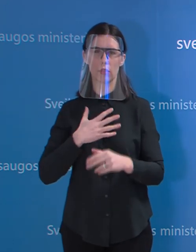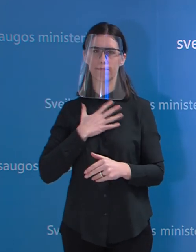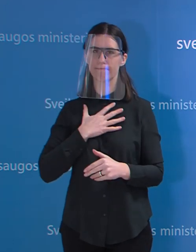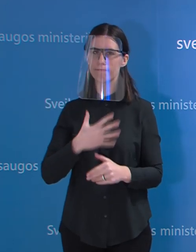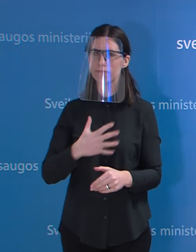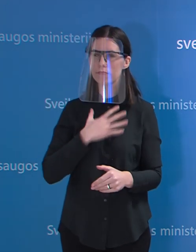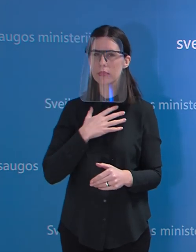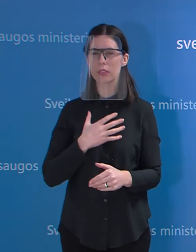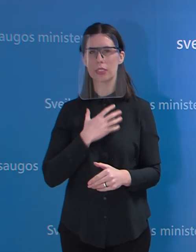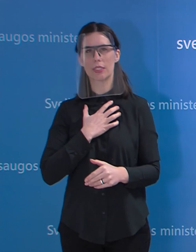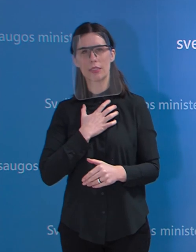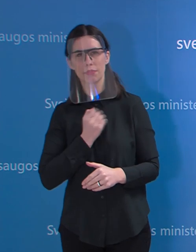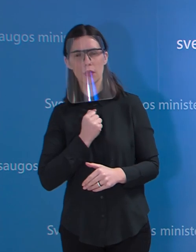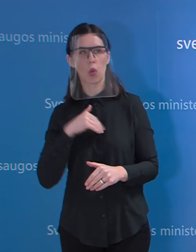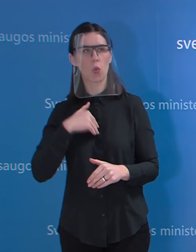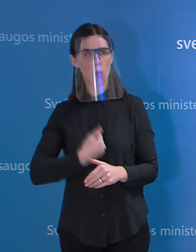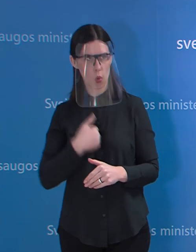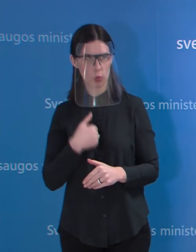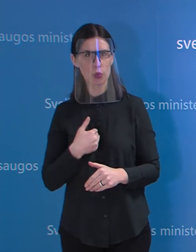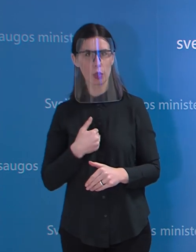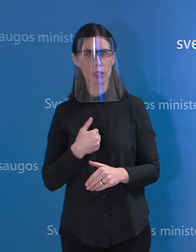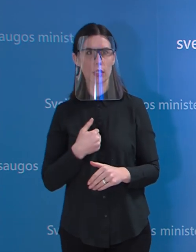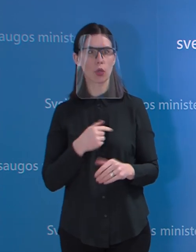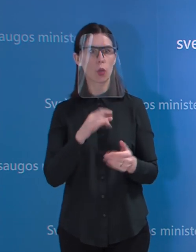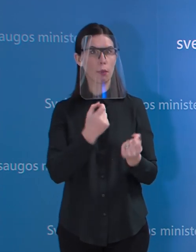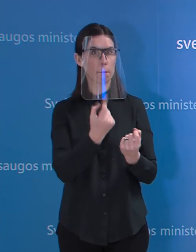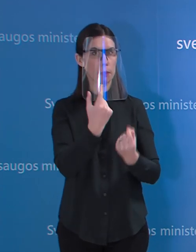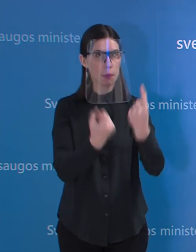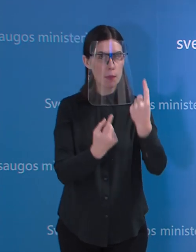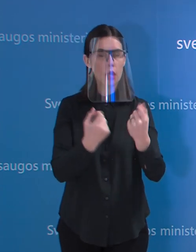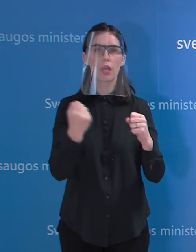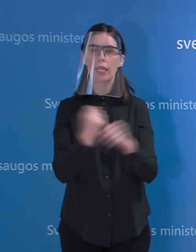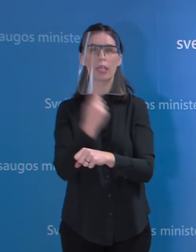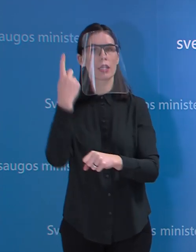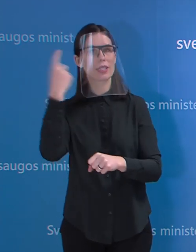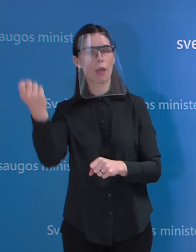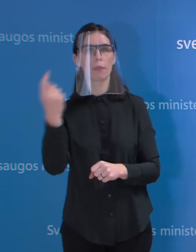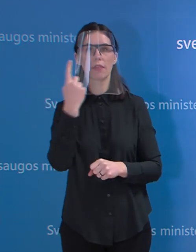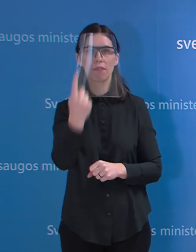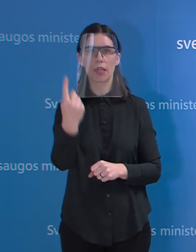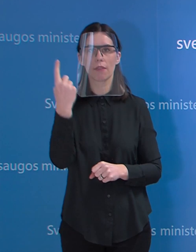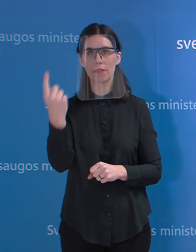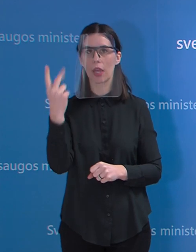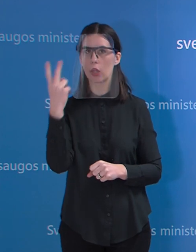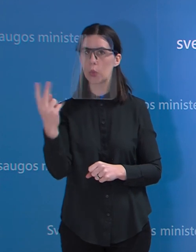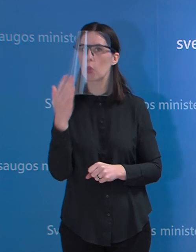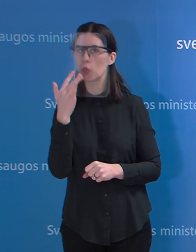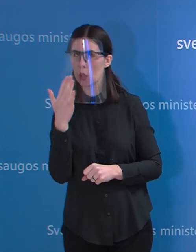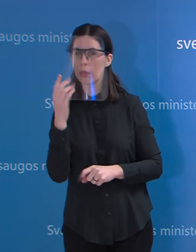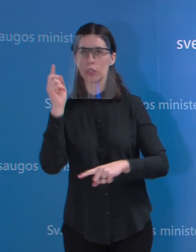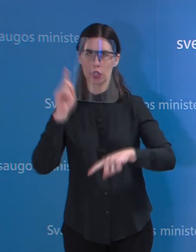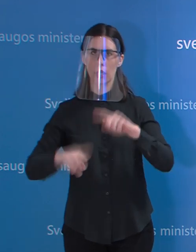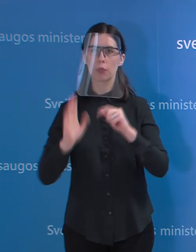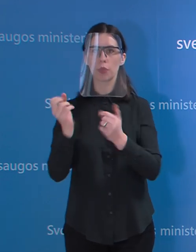kosulys, jie ir turėtų skambinti į 112 ir jie bus gabenami įgydymo įstaigas. Visi kiti